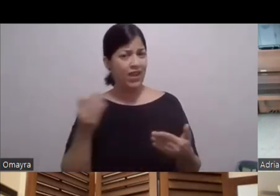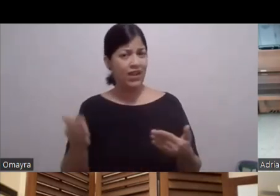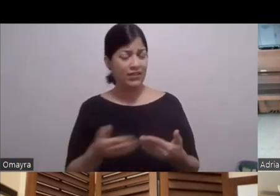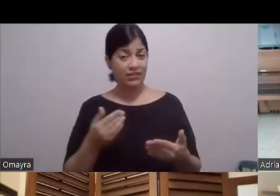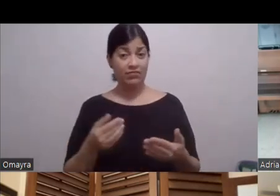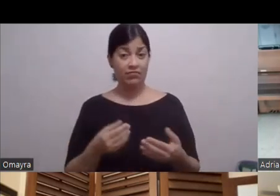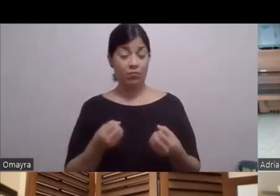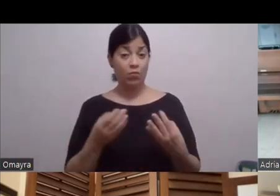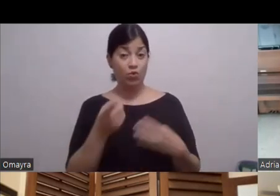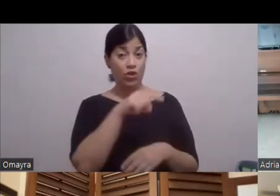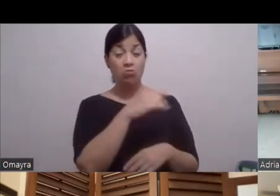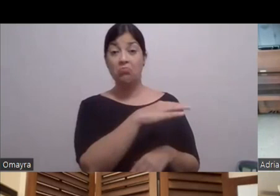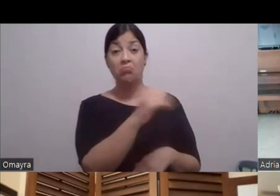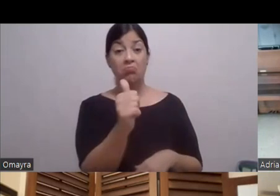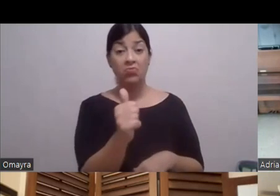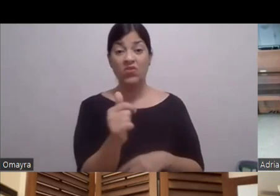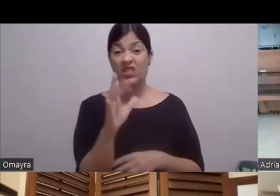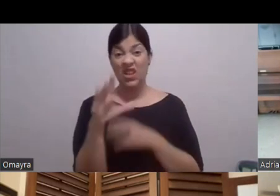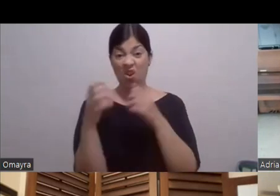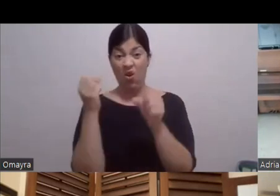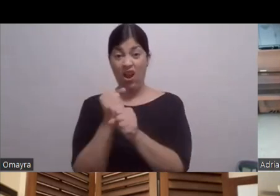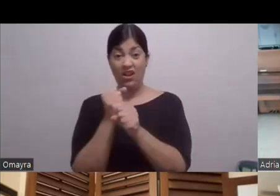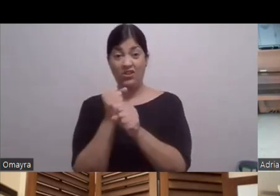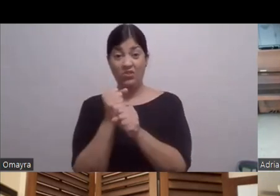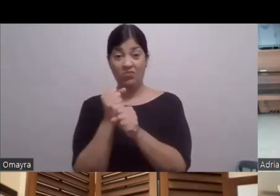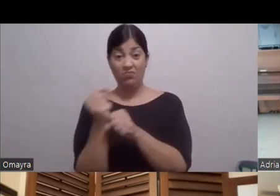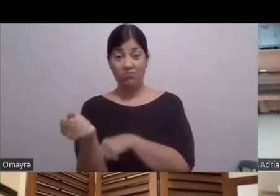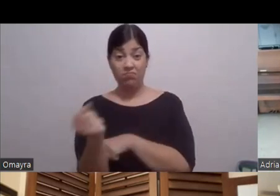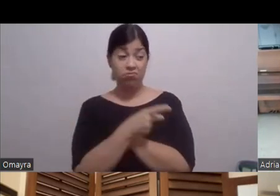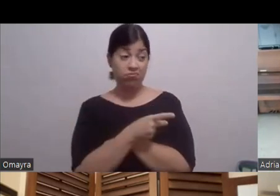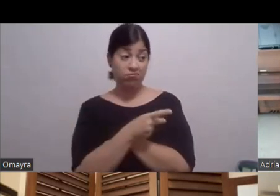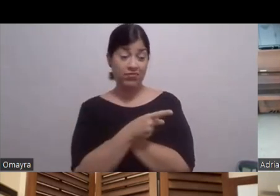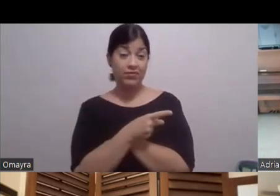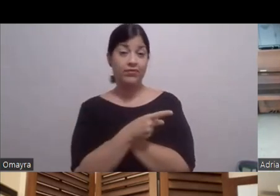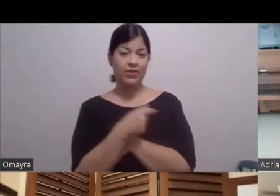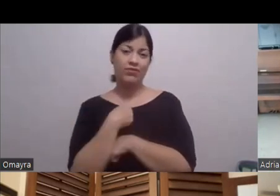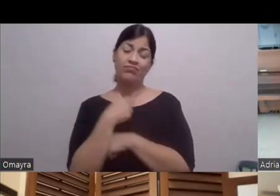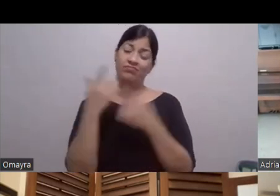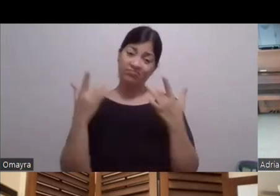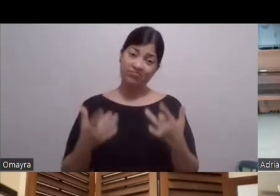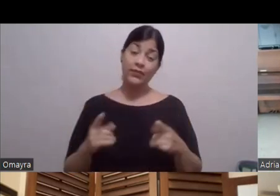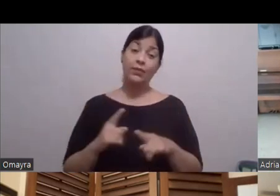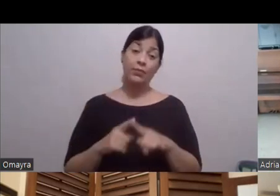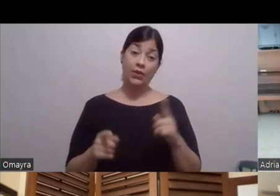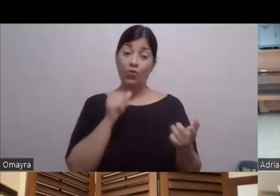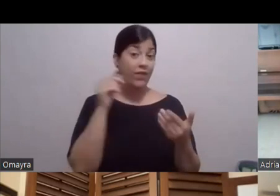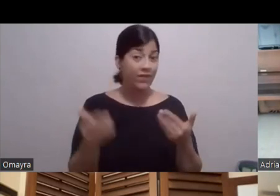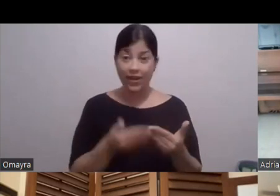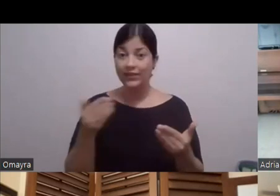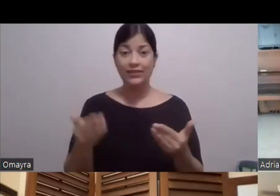Y estuvieron cinco años Y regresaron A mí me da lástima No, pero Es que no es fácil No es que tú llegaste Viste una